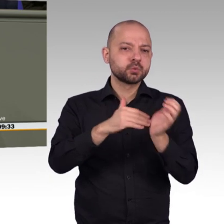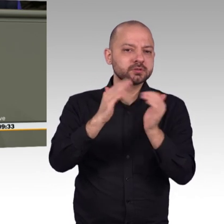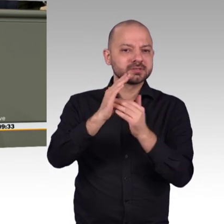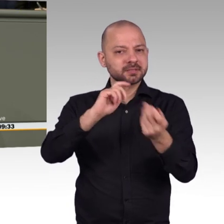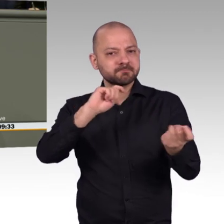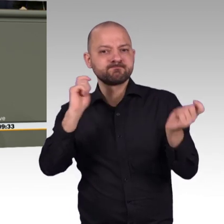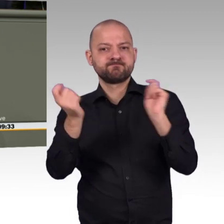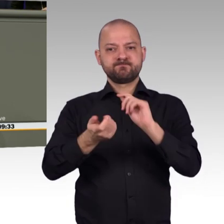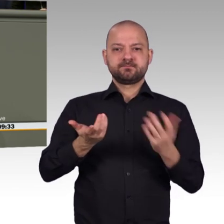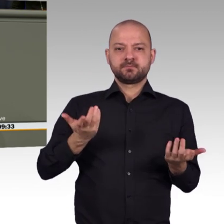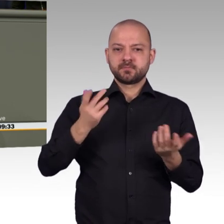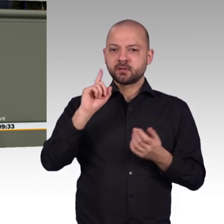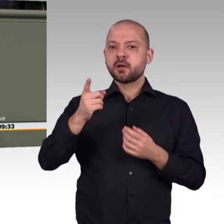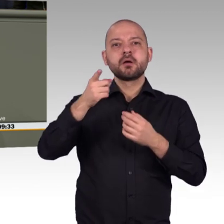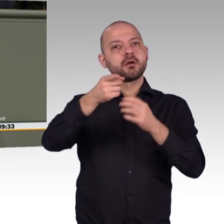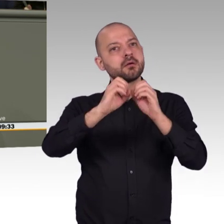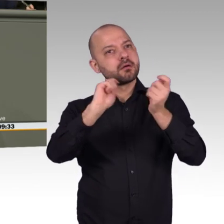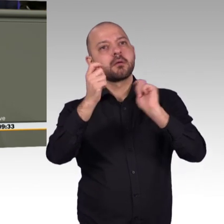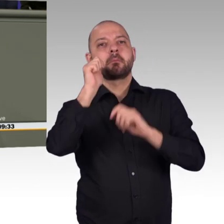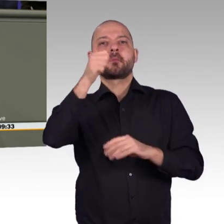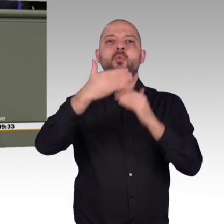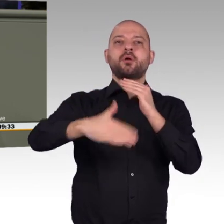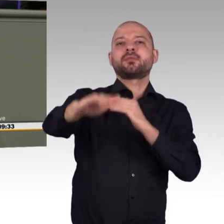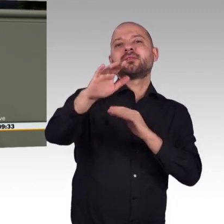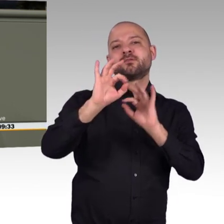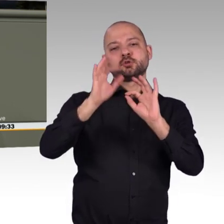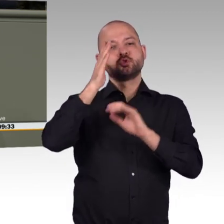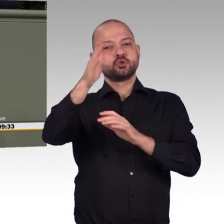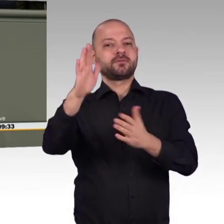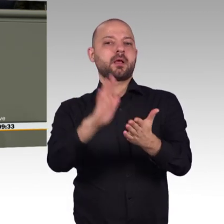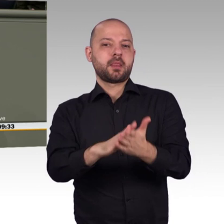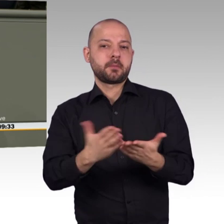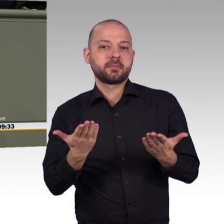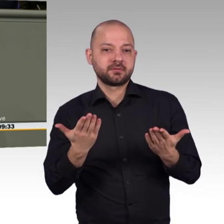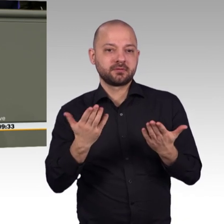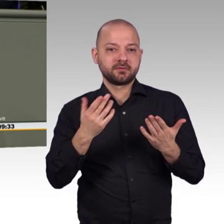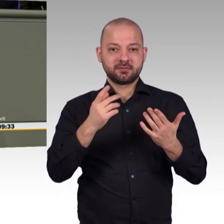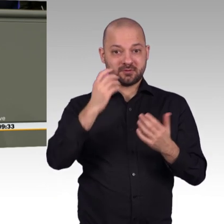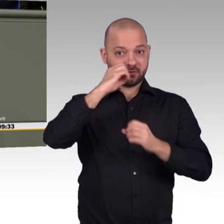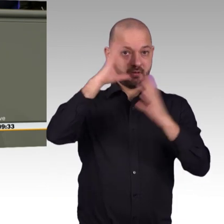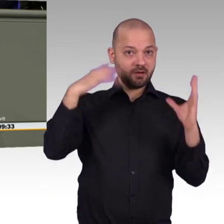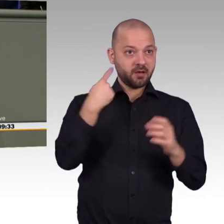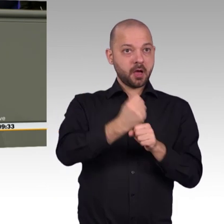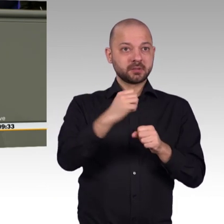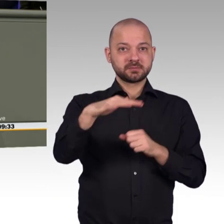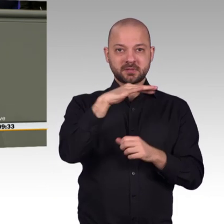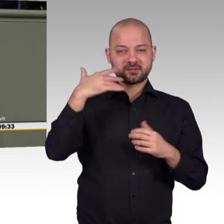Zukunft unseres Landes zu machen. Im Übrigen finde ich, dass Informationen zu Schwangerschaftsabbrüchen absolut nichts im